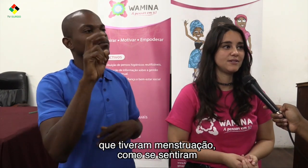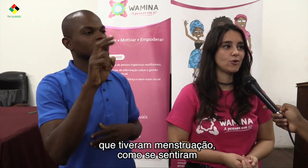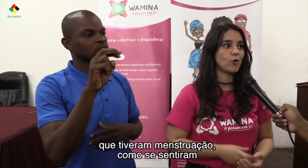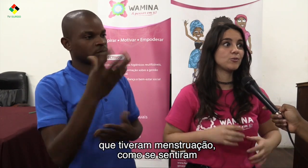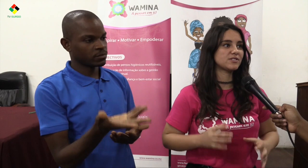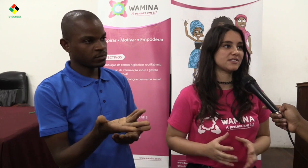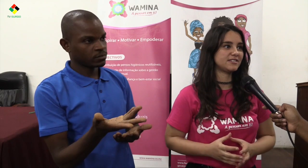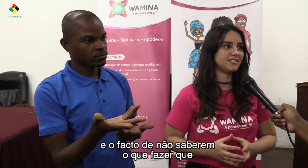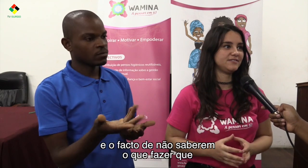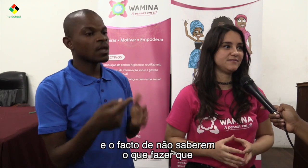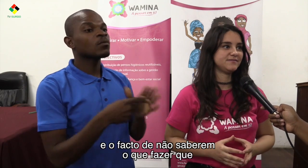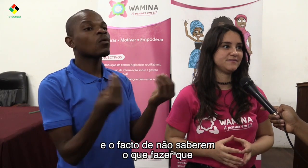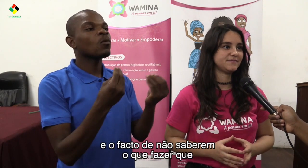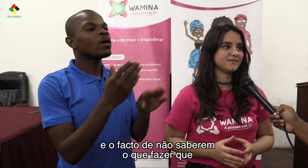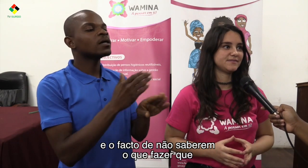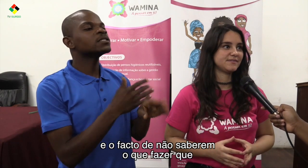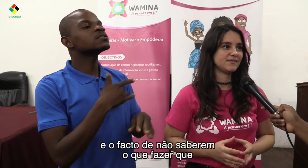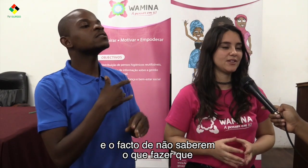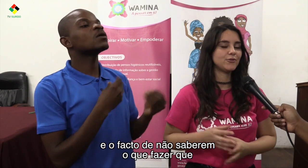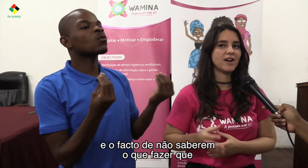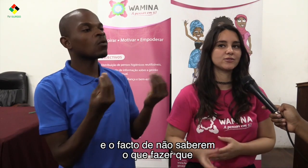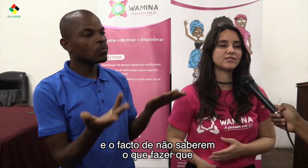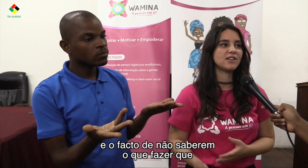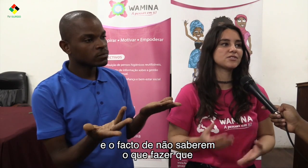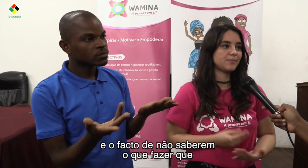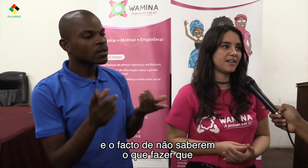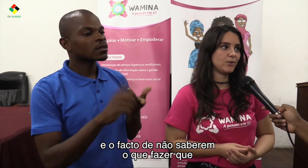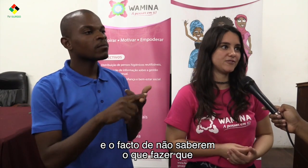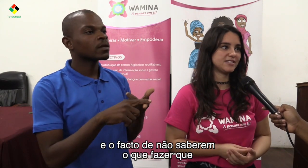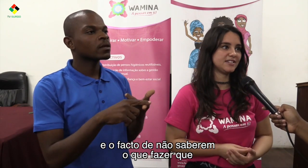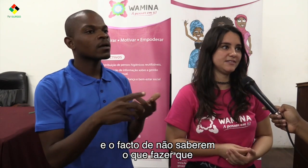como se sentiram e o facto de não saberem o que fazerem